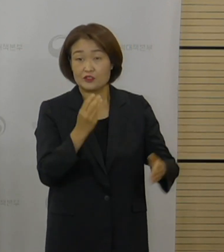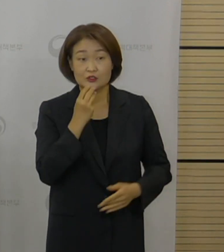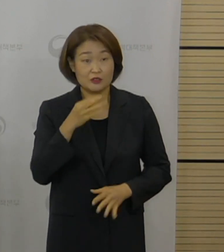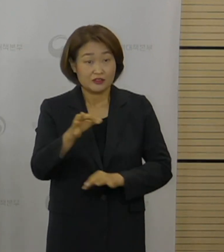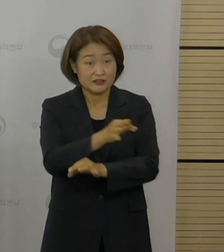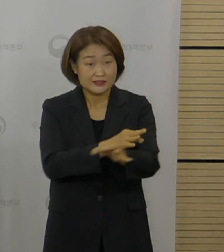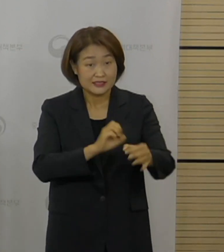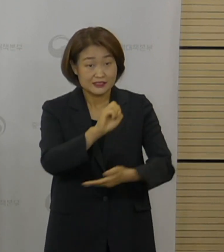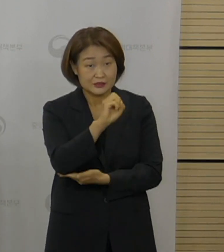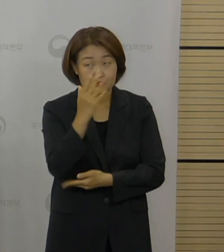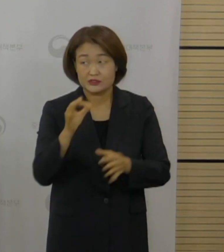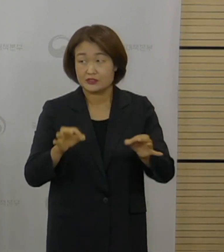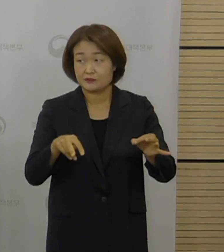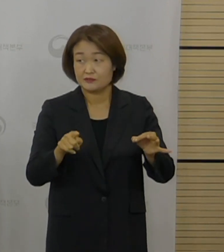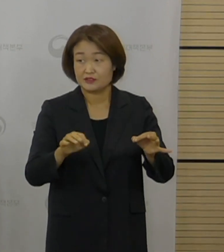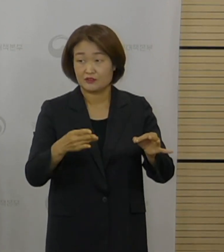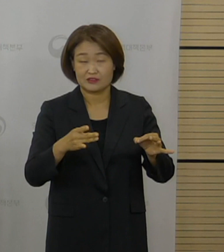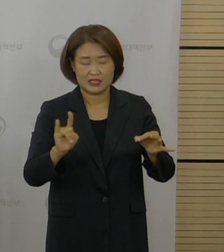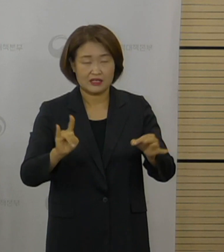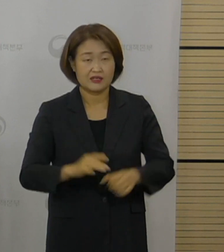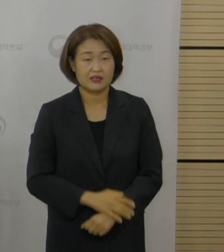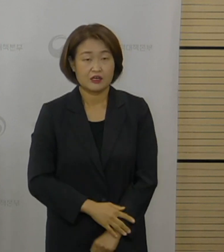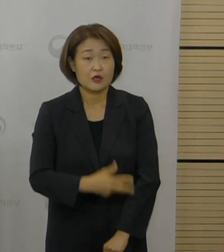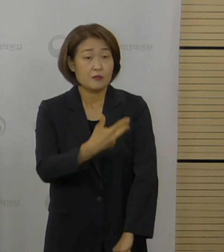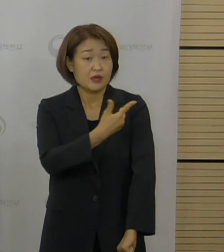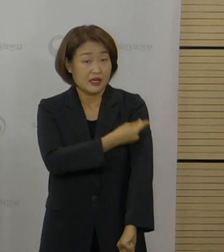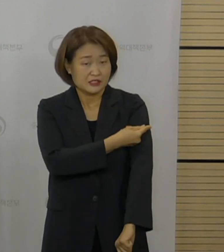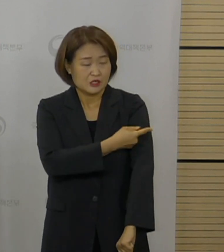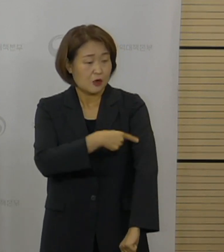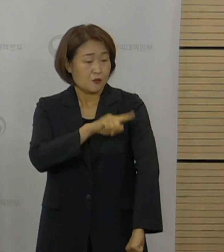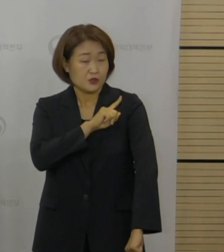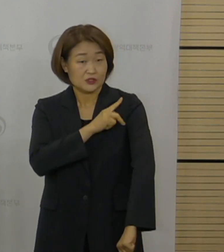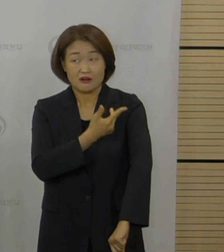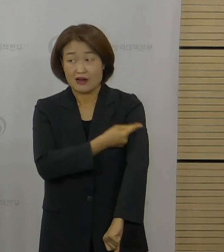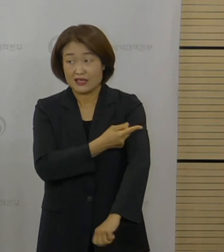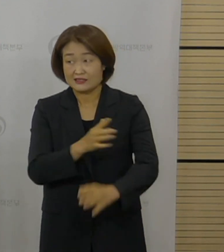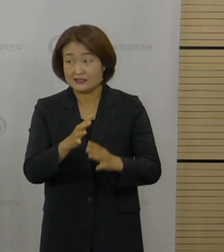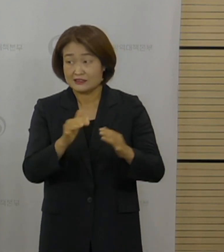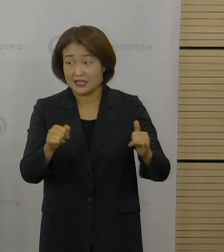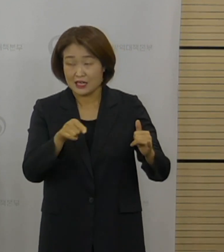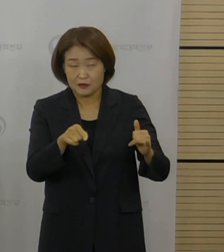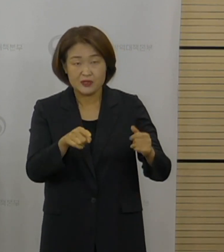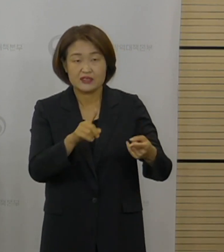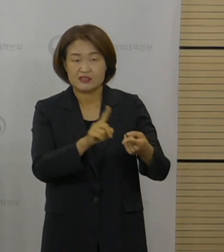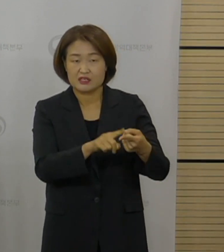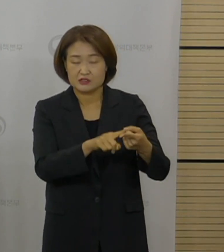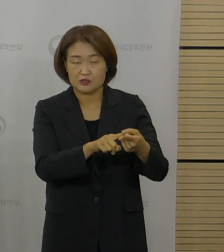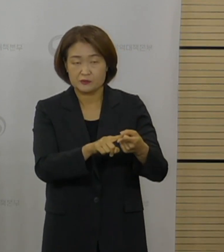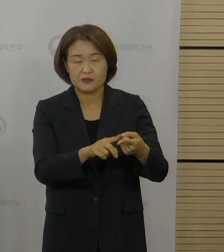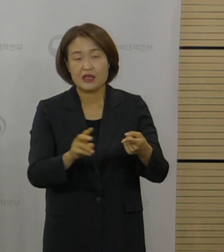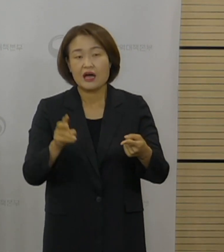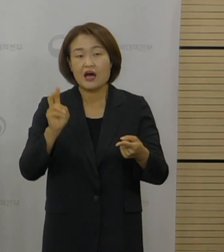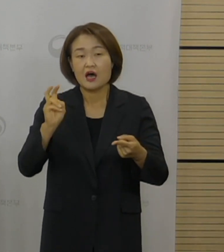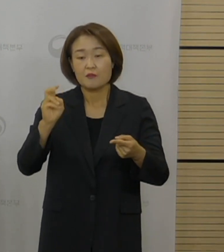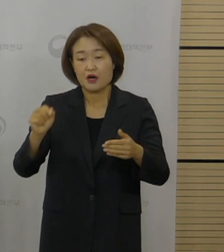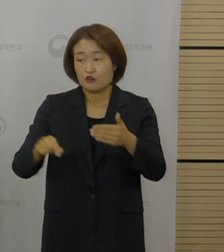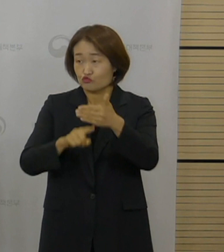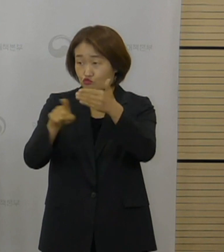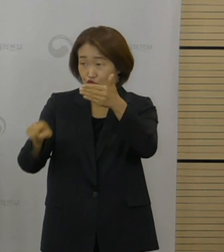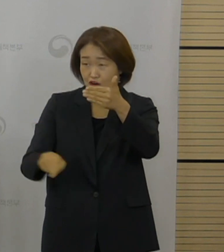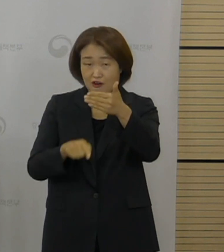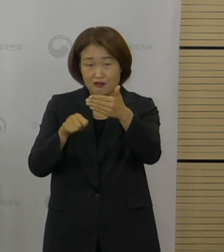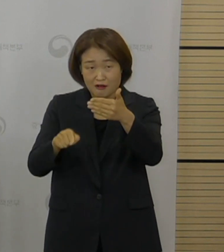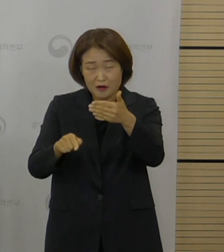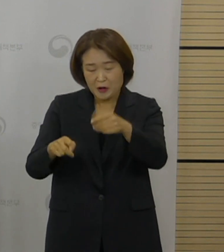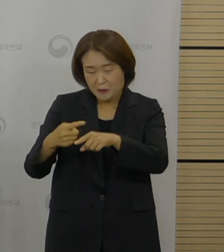기자님입니다. 백신 우선 접종을 위해서 9월 모의평가만 응시하고 수능 시험은 보지 않는 허수